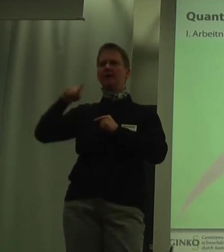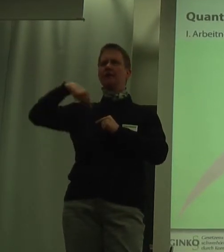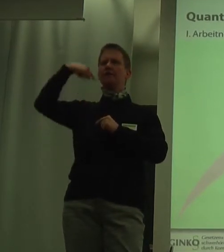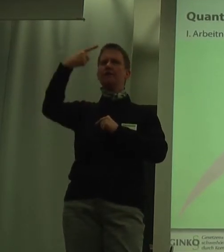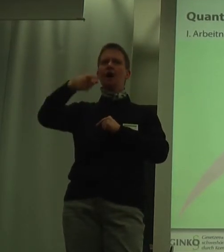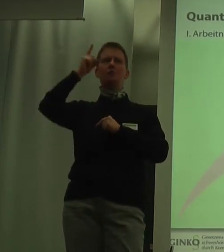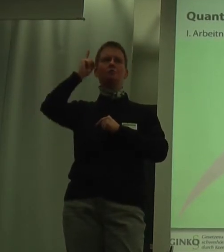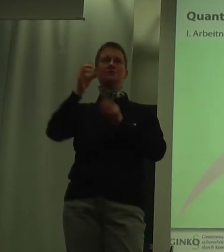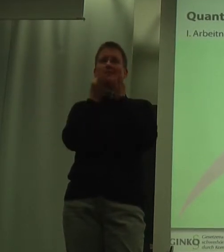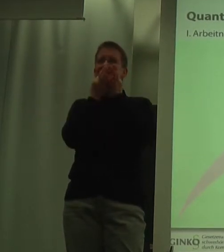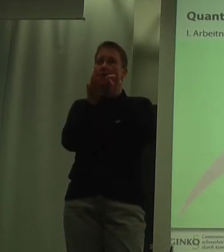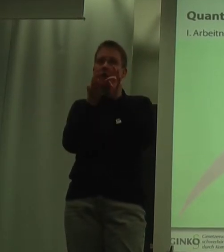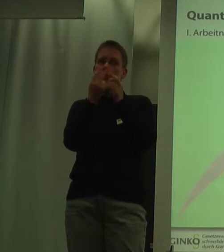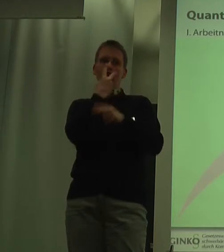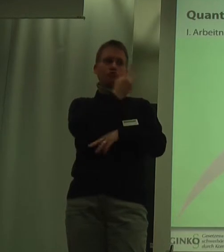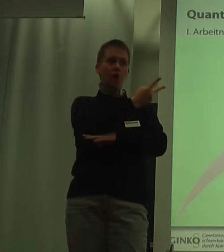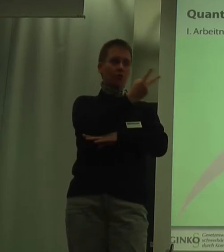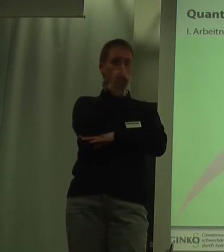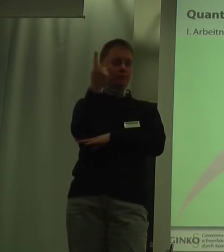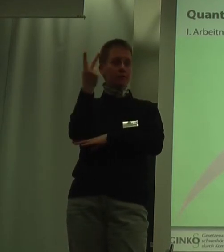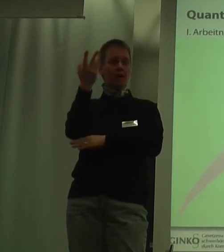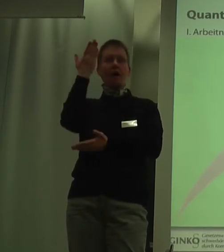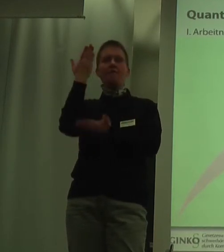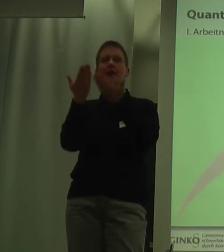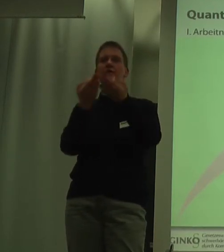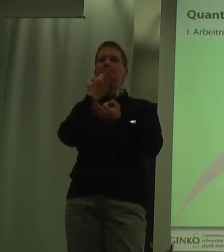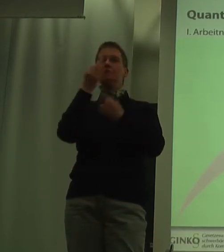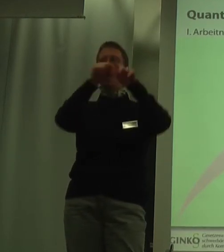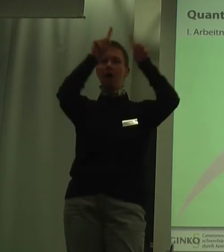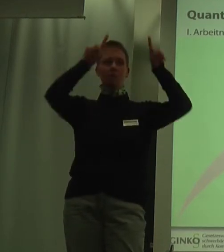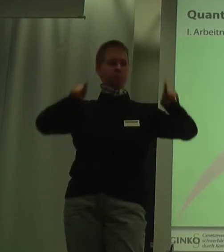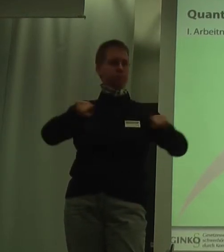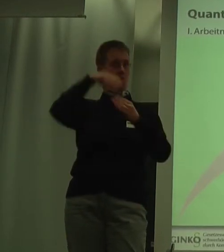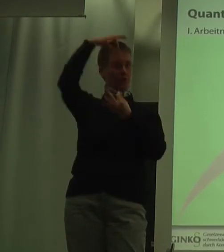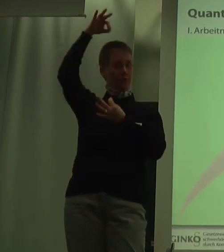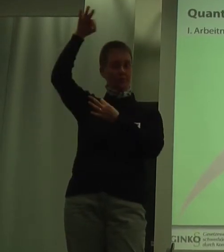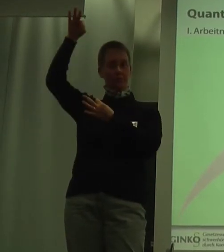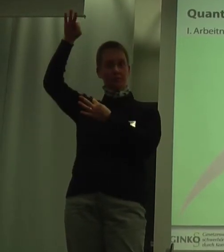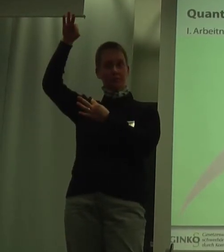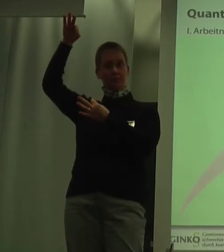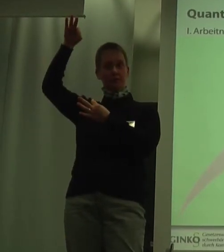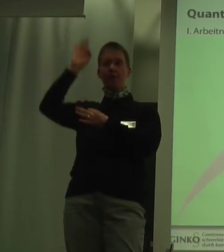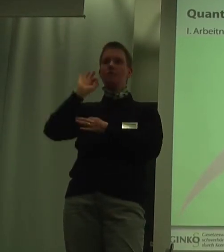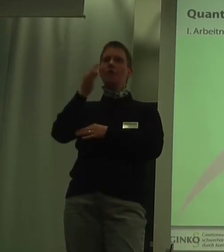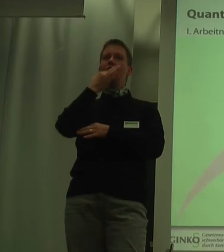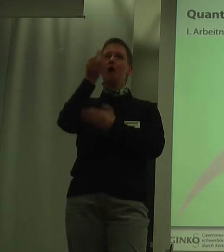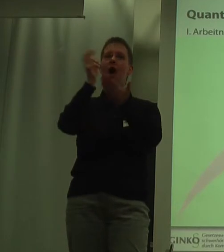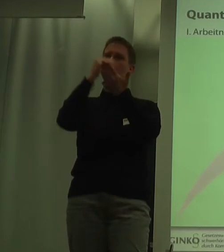sehr genau gucken, welche Fragebögen sind für diese Fragestellungen, die wir im Projekt